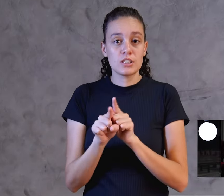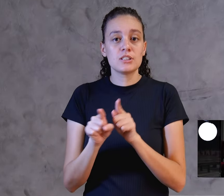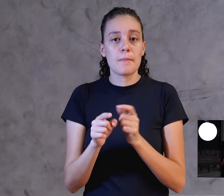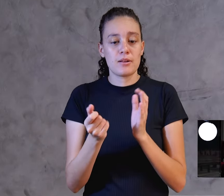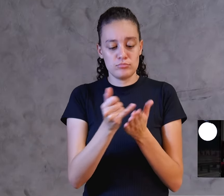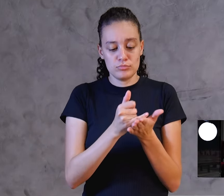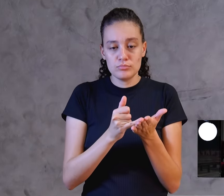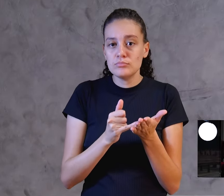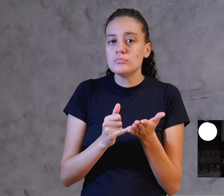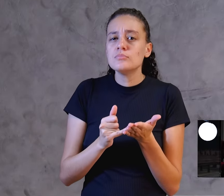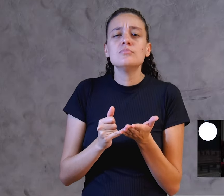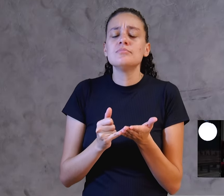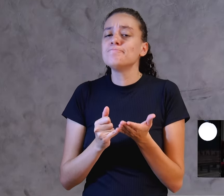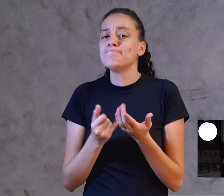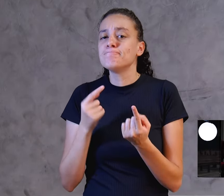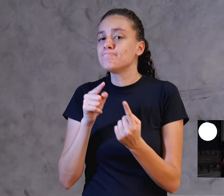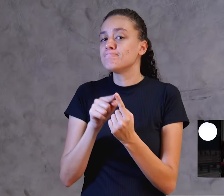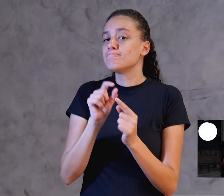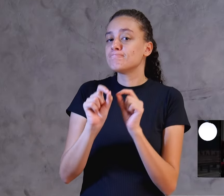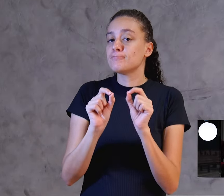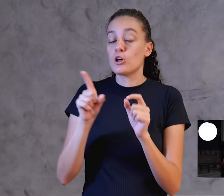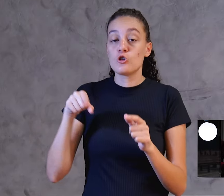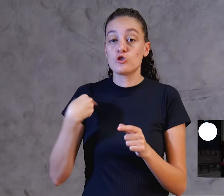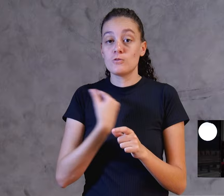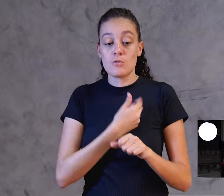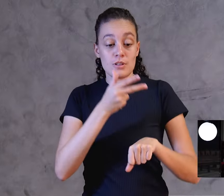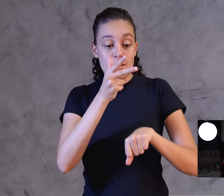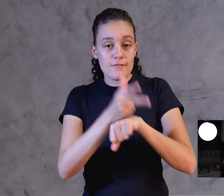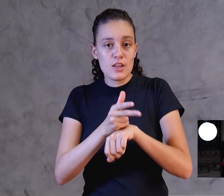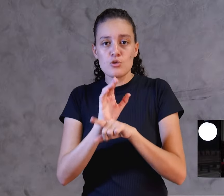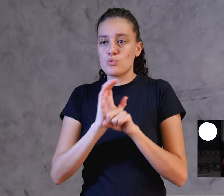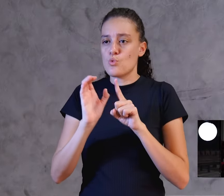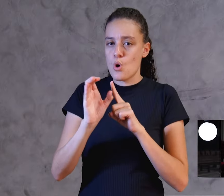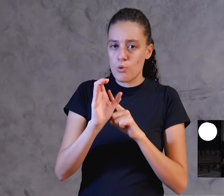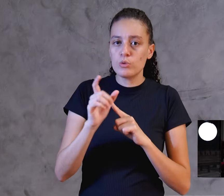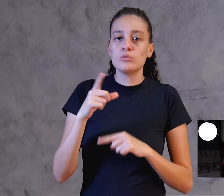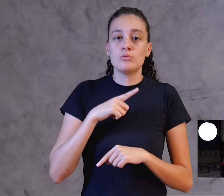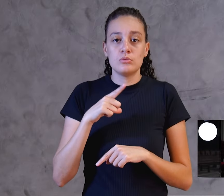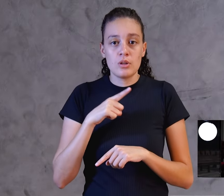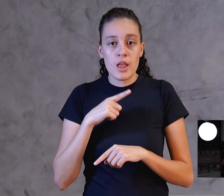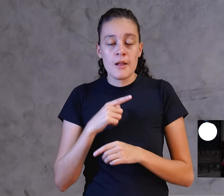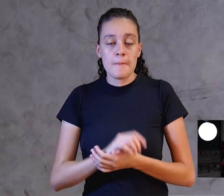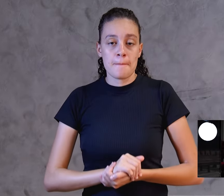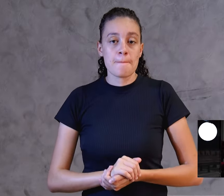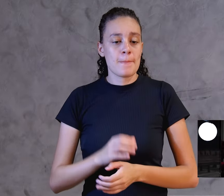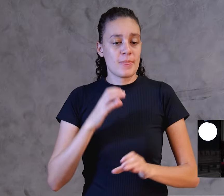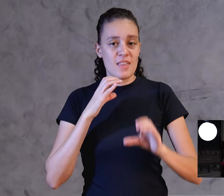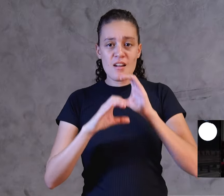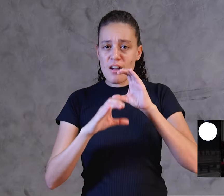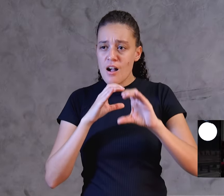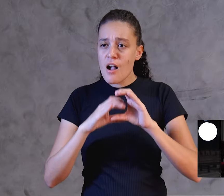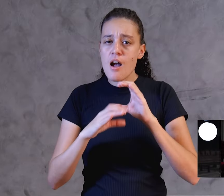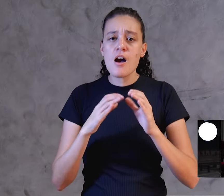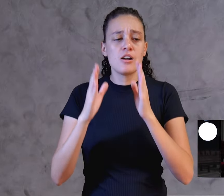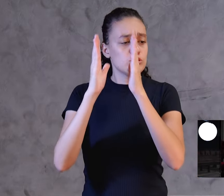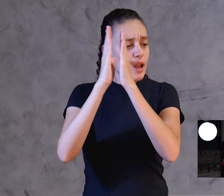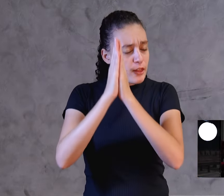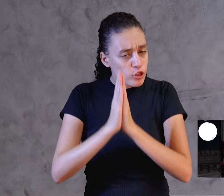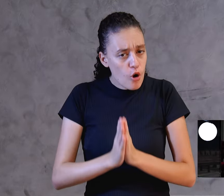quê? Nós compartilhamos os vídeos dos nossos cultos. Cultue conosco, cante conosco, adore conosco. Nós